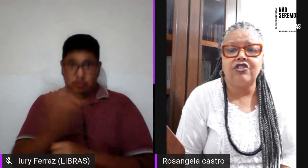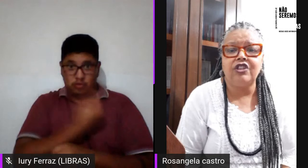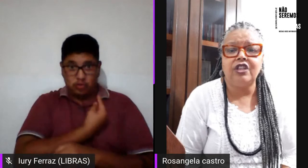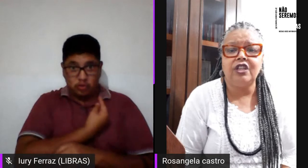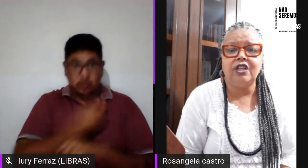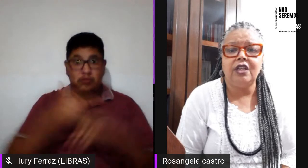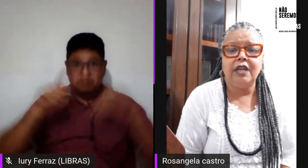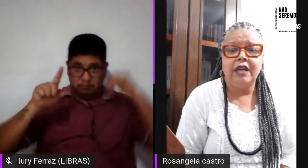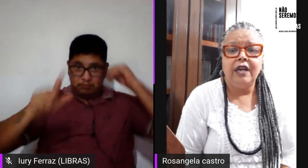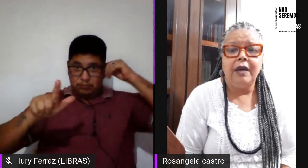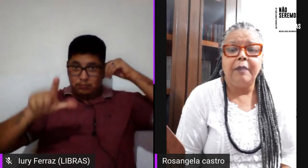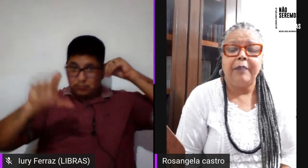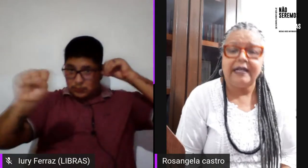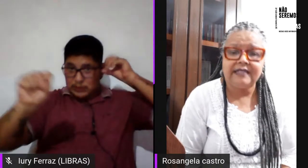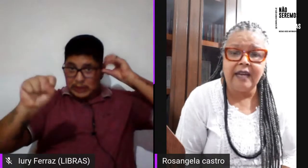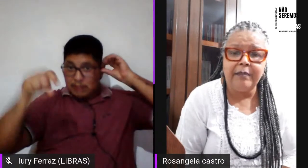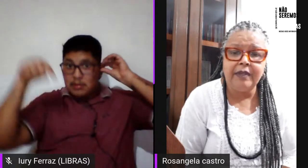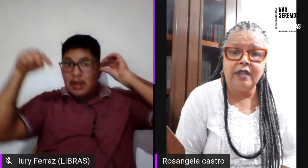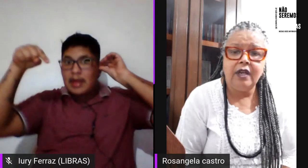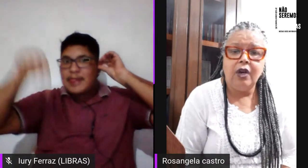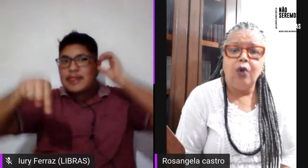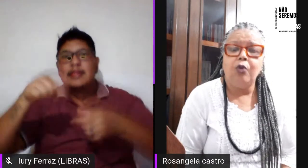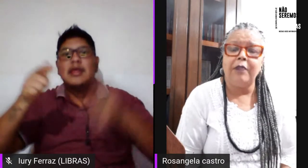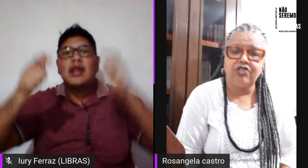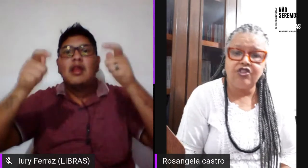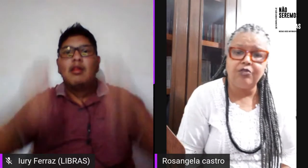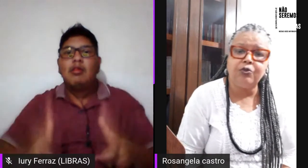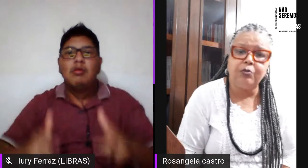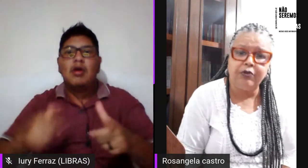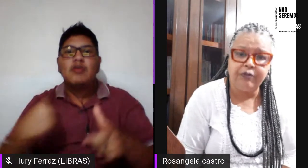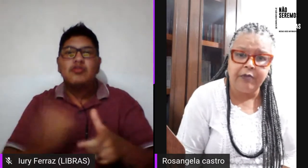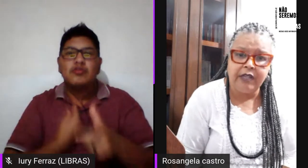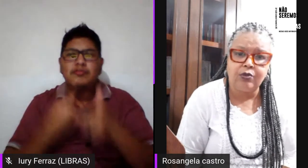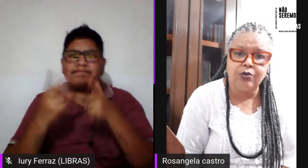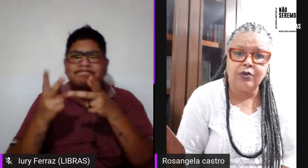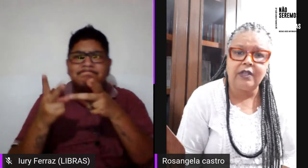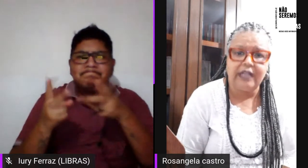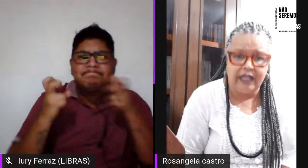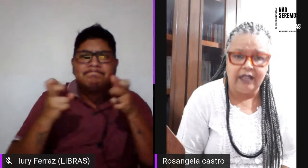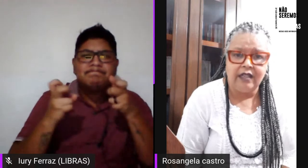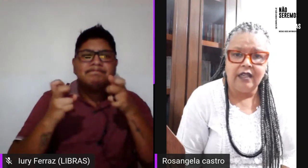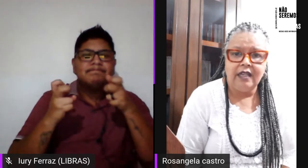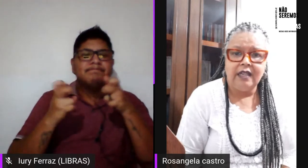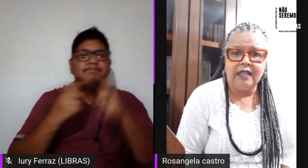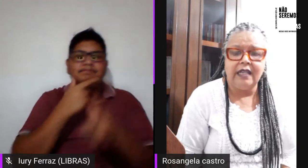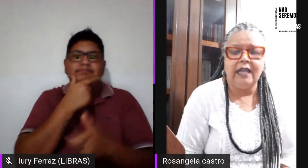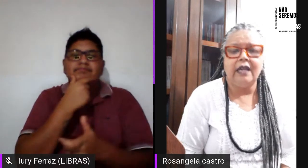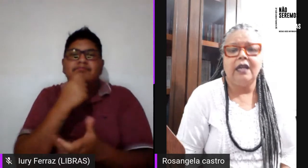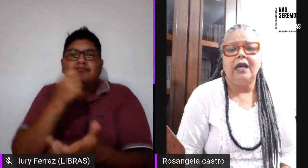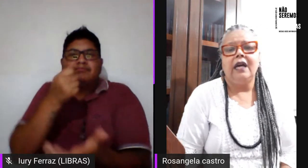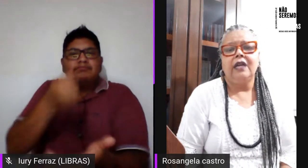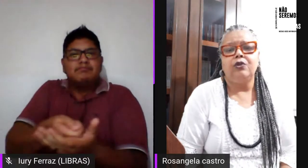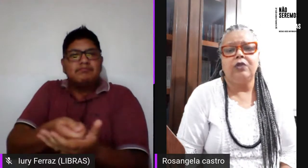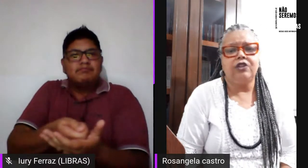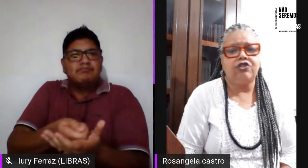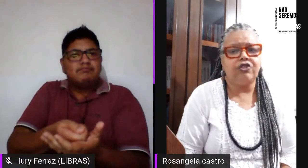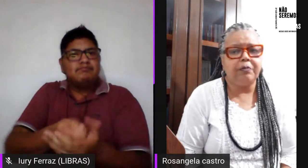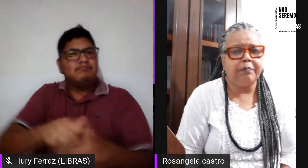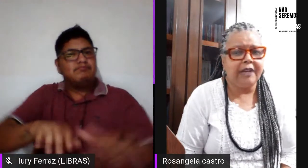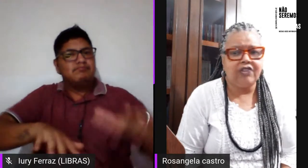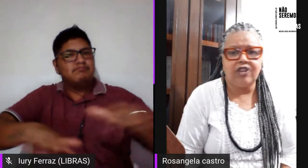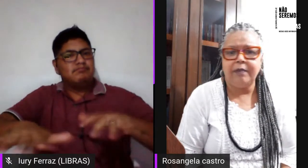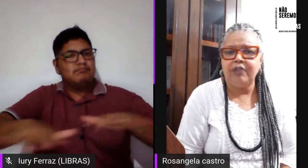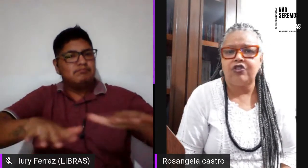a gente percebe o machismo do movimento gay, durante